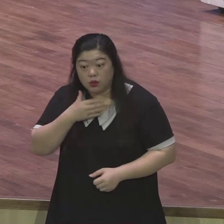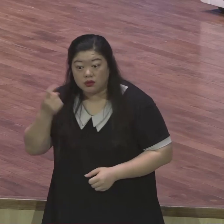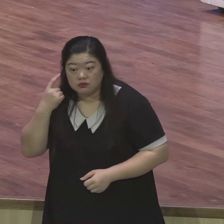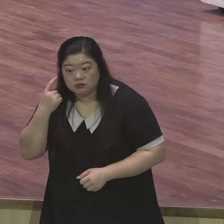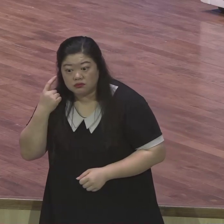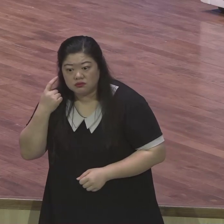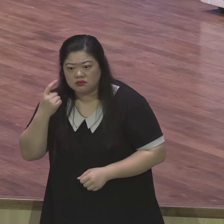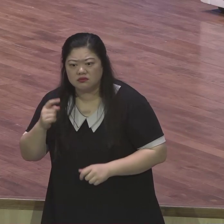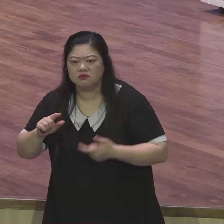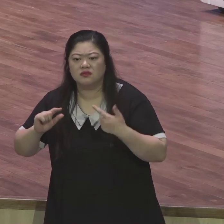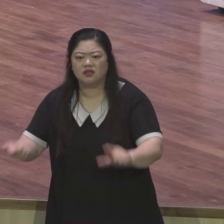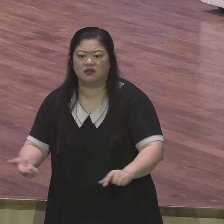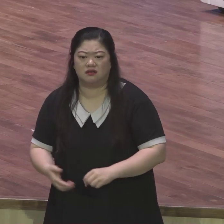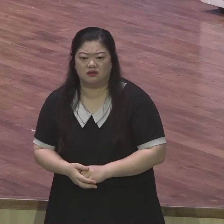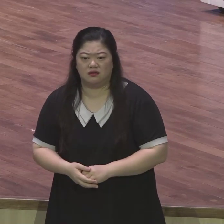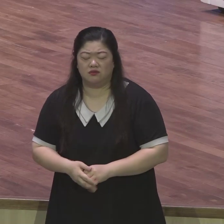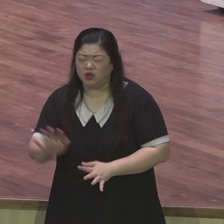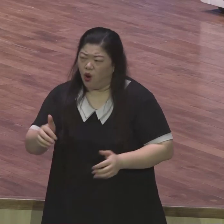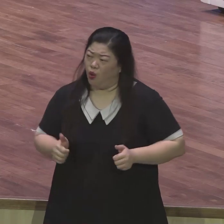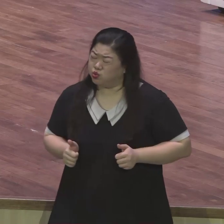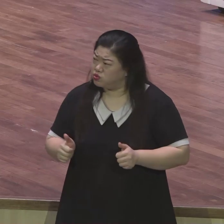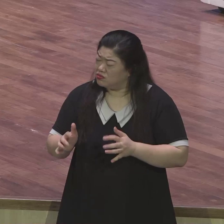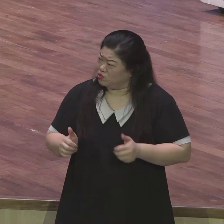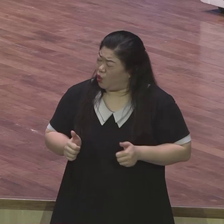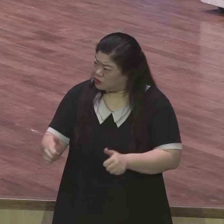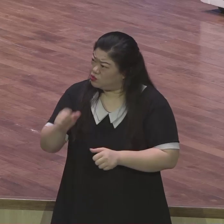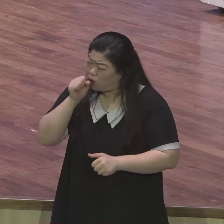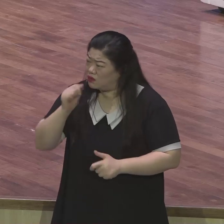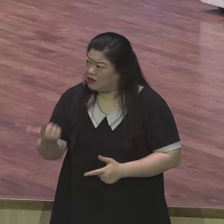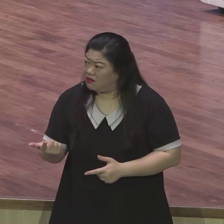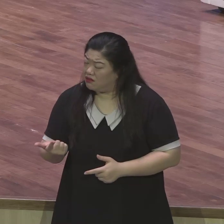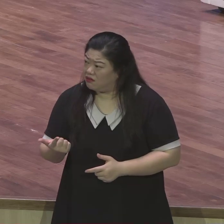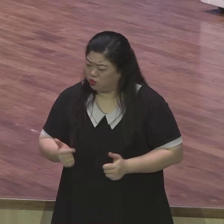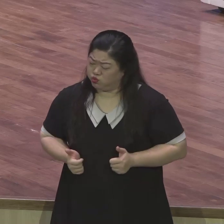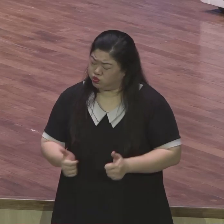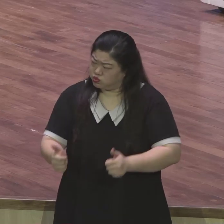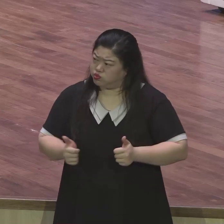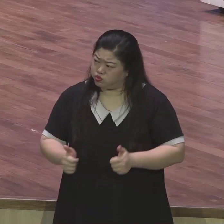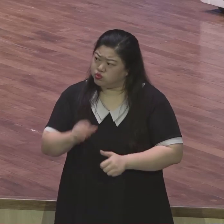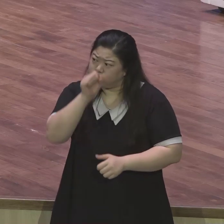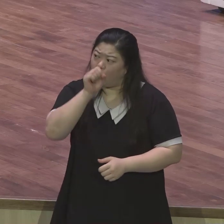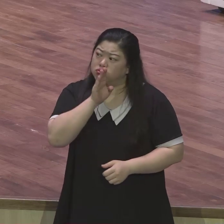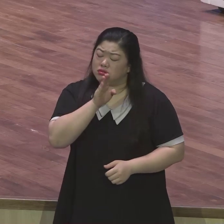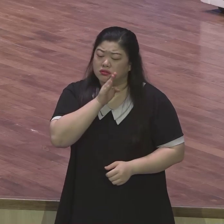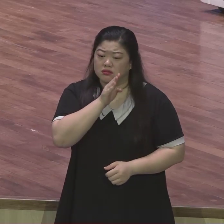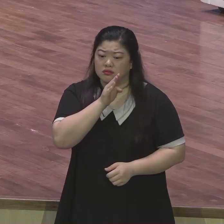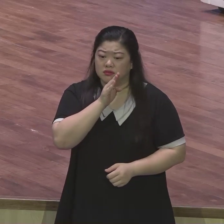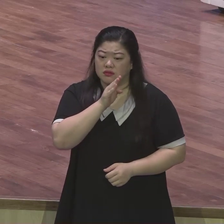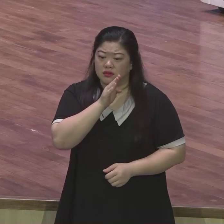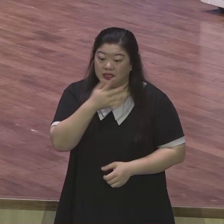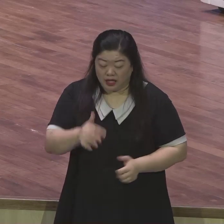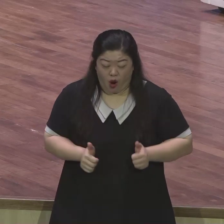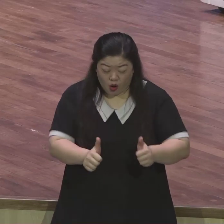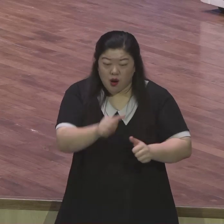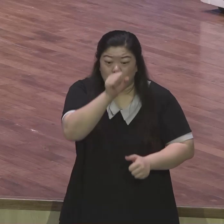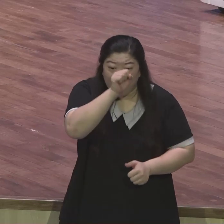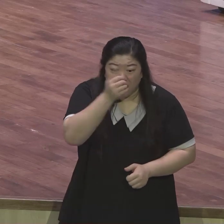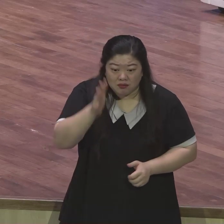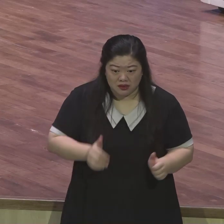그게 뭐가 잘못됐지라고 느끼시는 분들은 본인도 모르게, 나도 모르게 내 안에 종교적 믿음이 있다는 것을 한번 확인해 보셔야 합니다